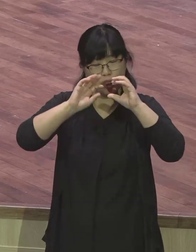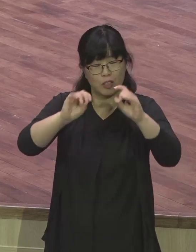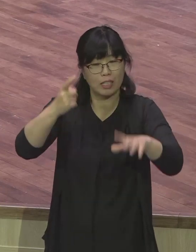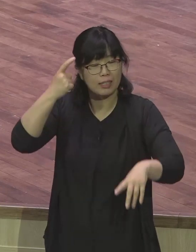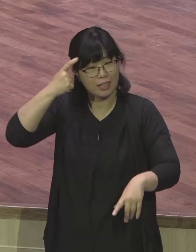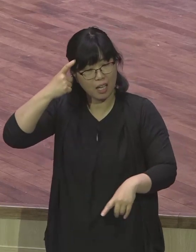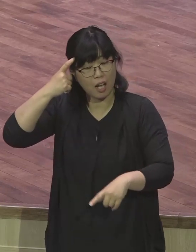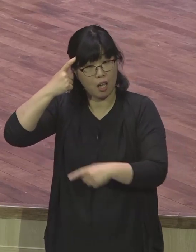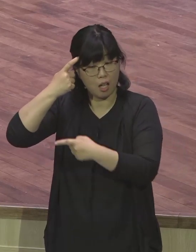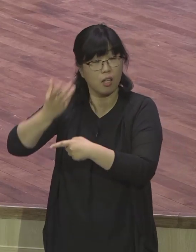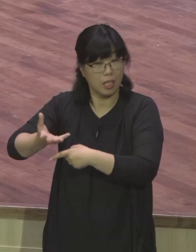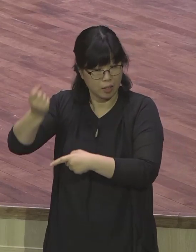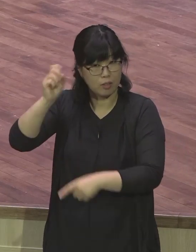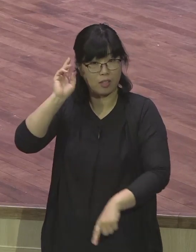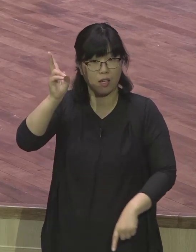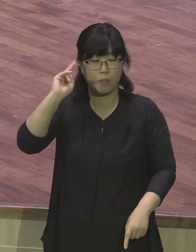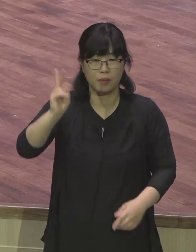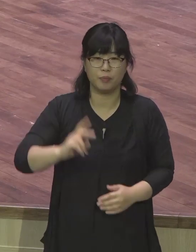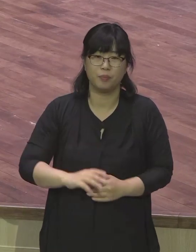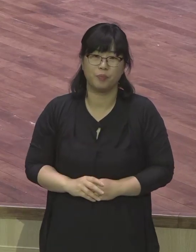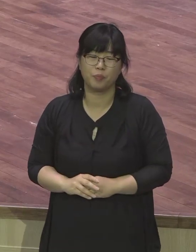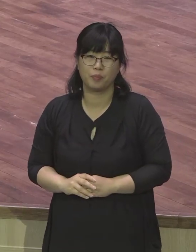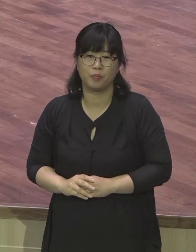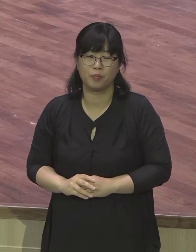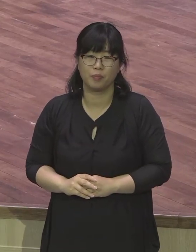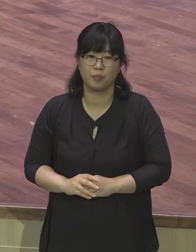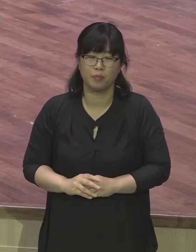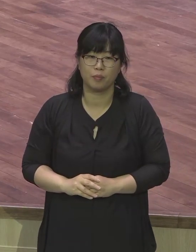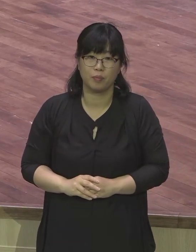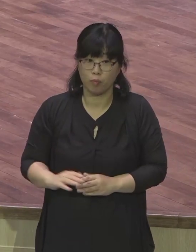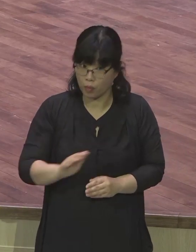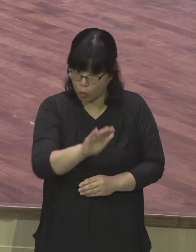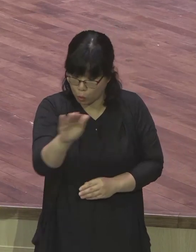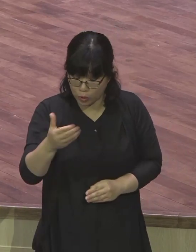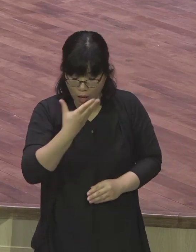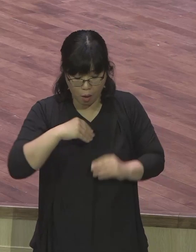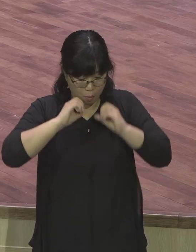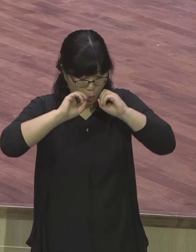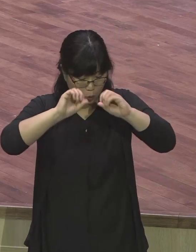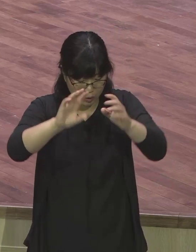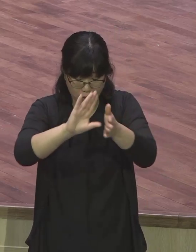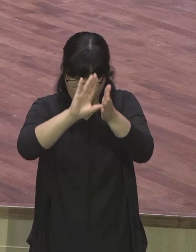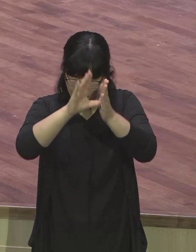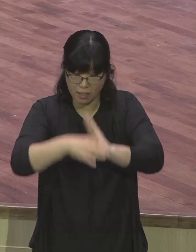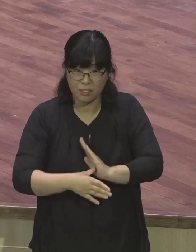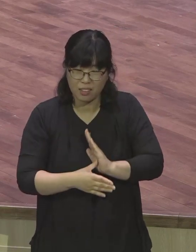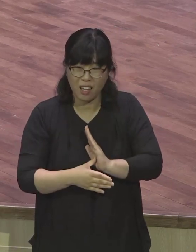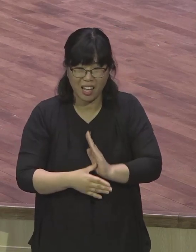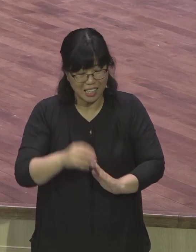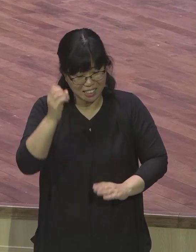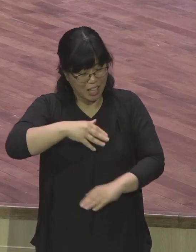말로 전달되는 것이 아니라 그 사람에 있는 가슴에 있는 것이 전달되기 때문인 것입니다